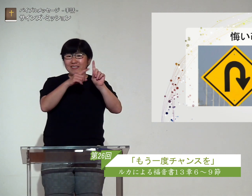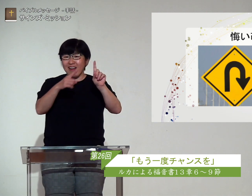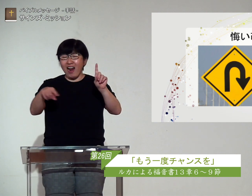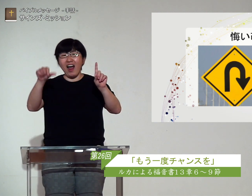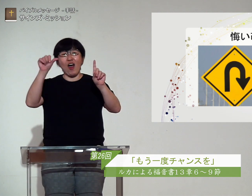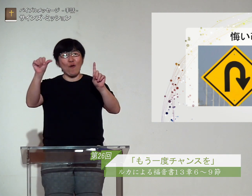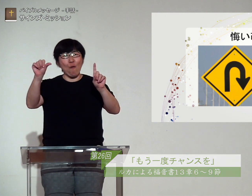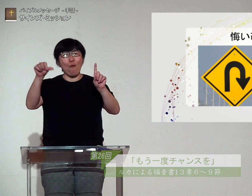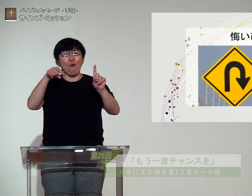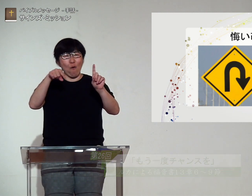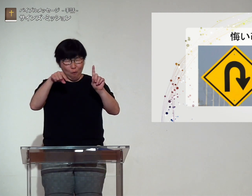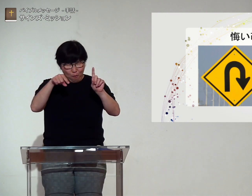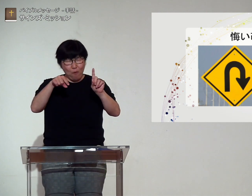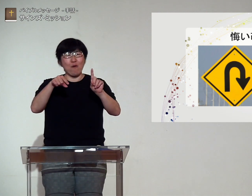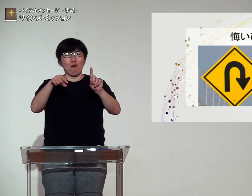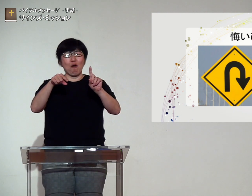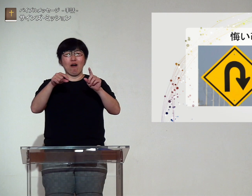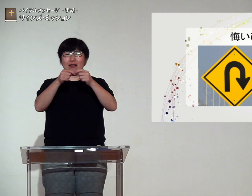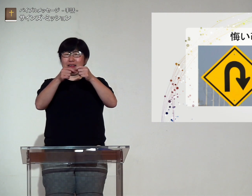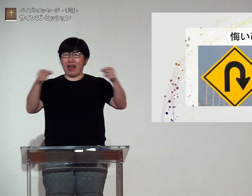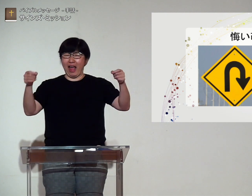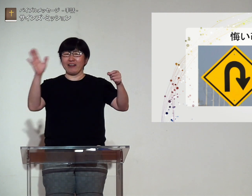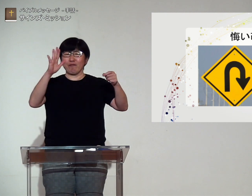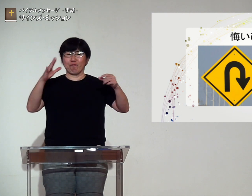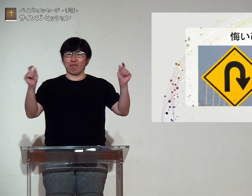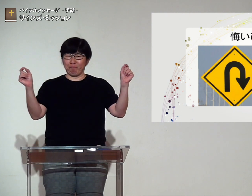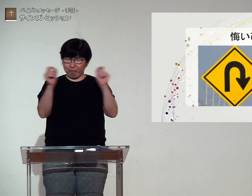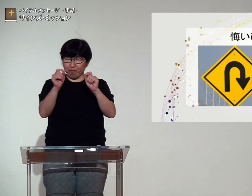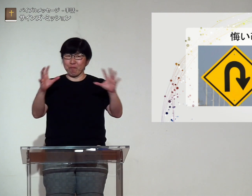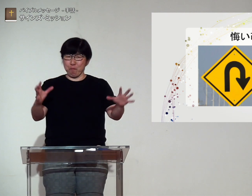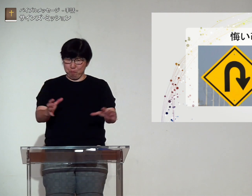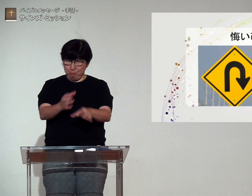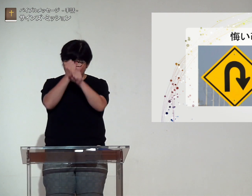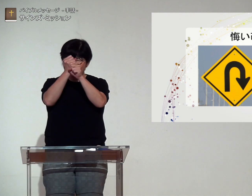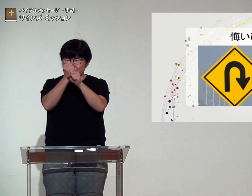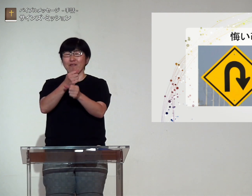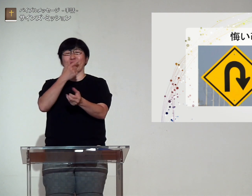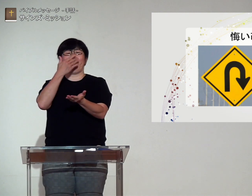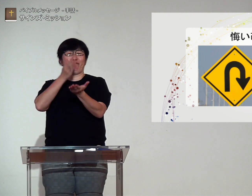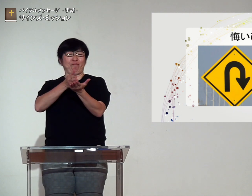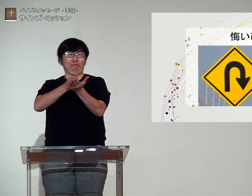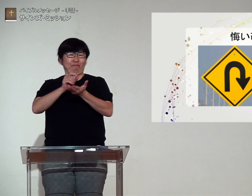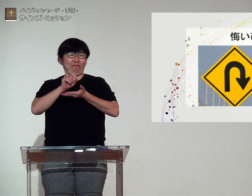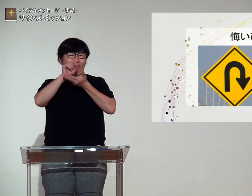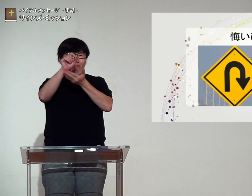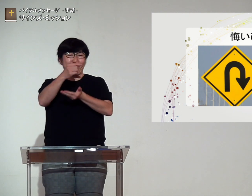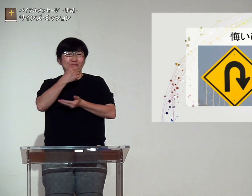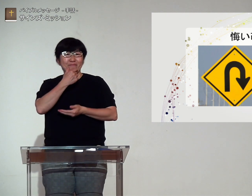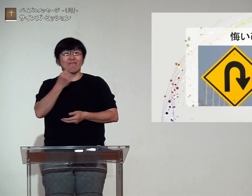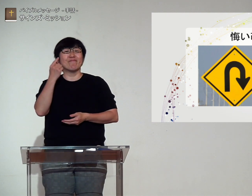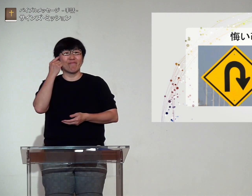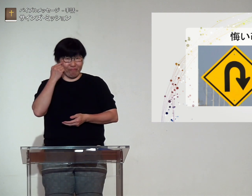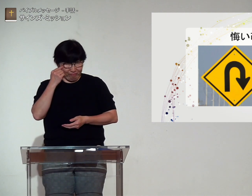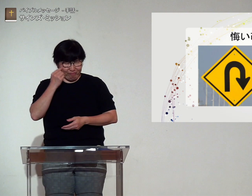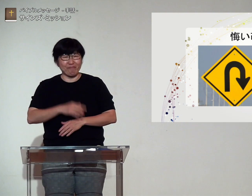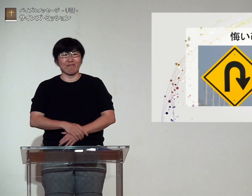13章1節から5節を短くまとめてお話ししたいと思います